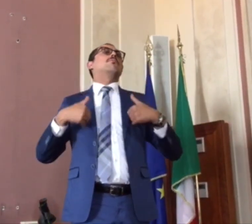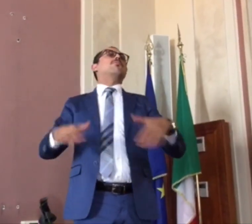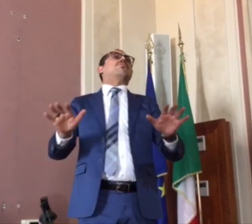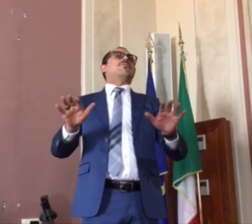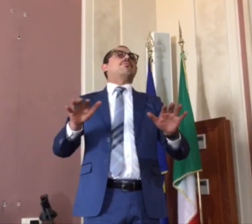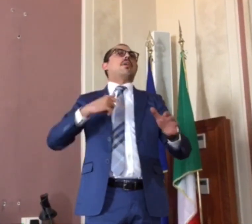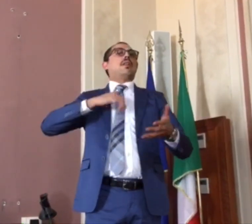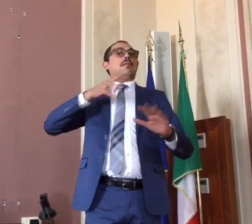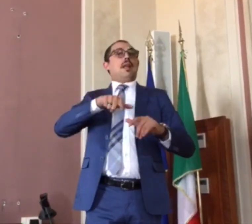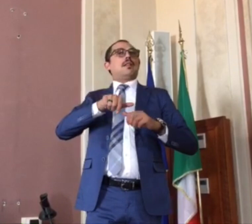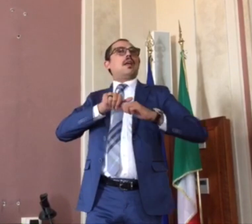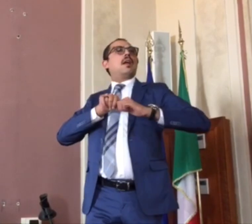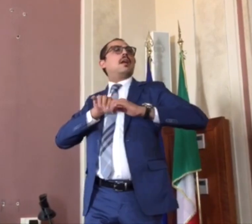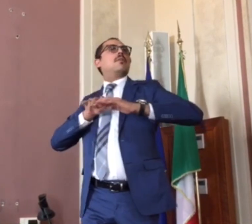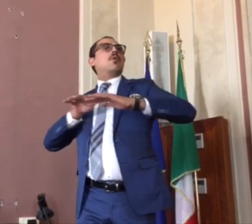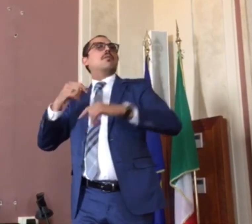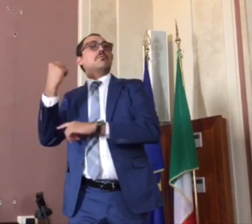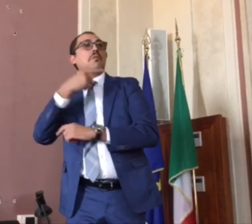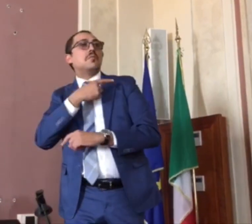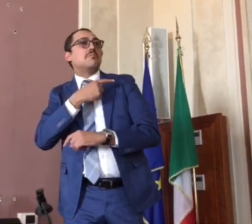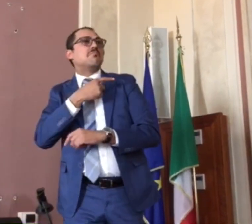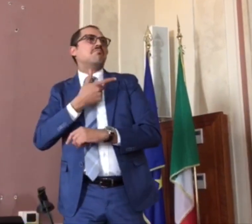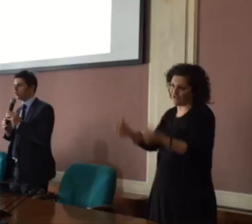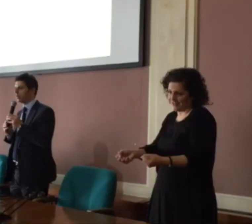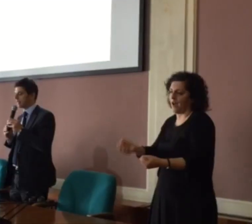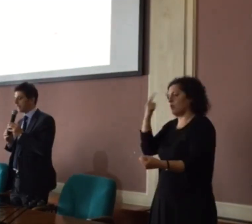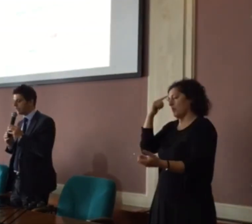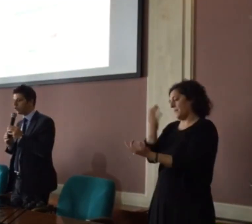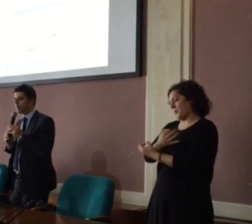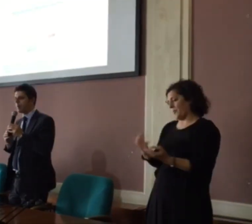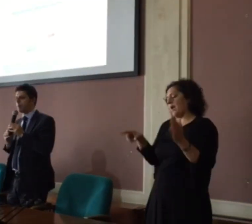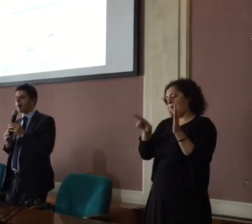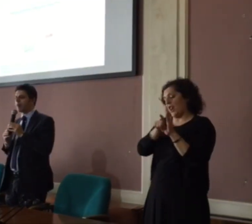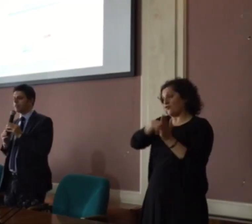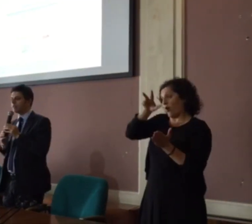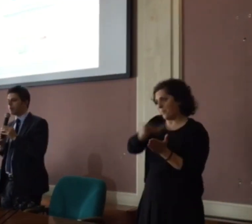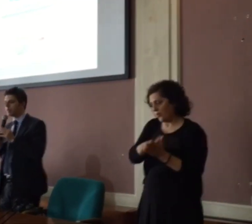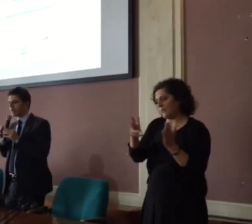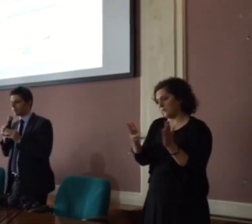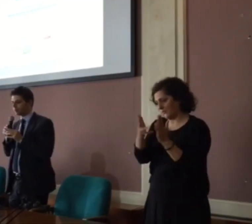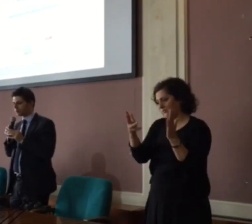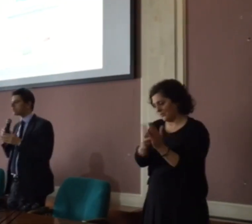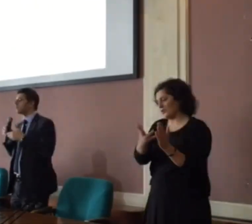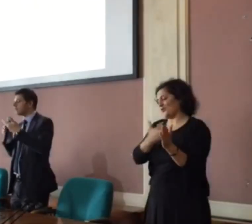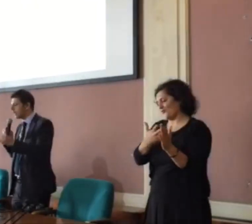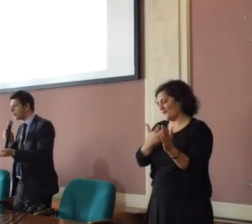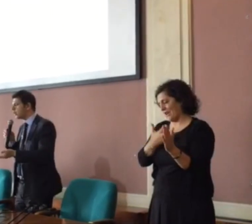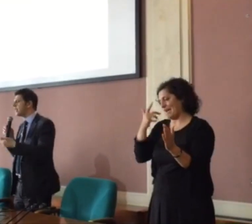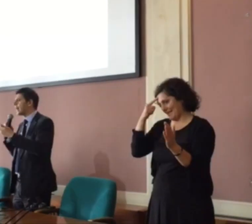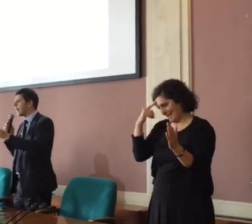viene coperto e tutto ciò genera nello studente sotto questa legge, ma evidentemente la politica